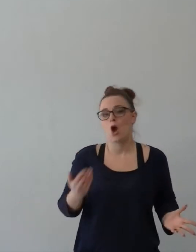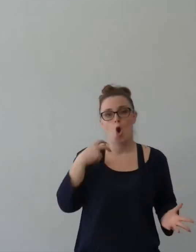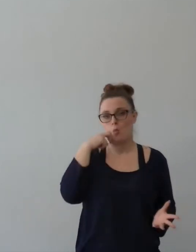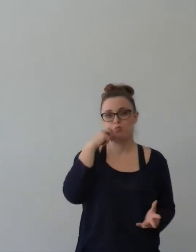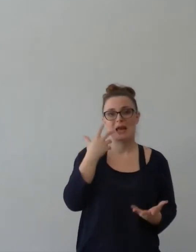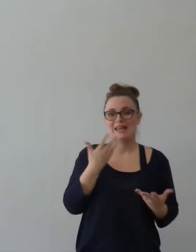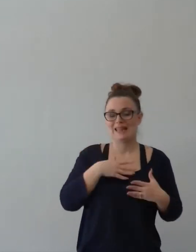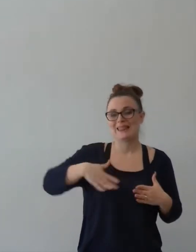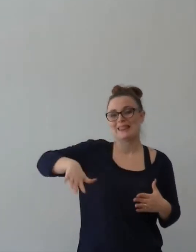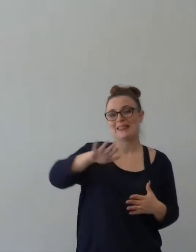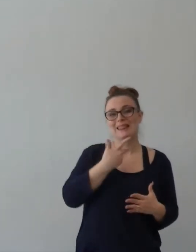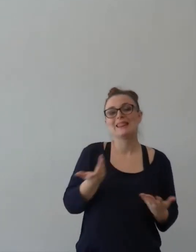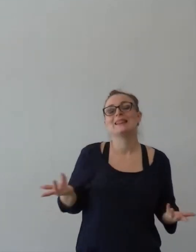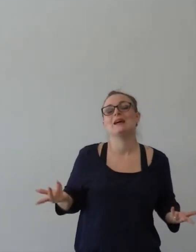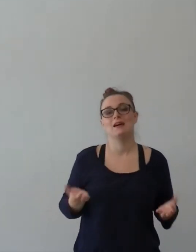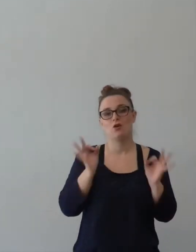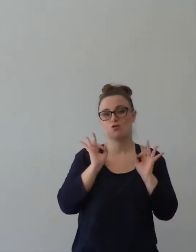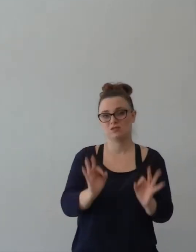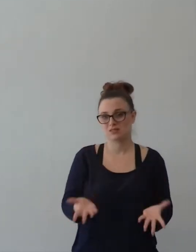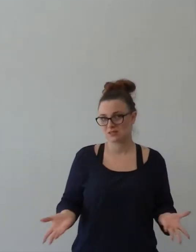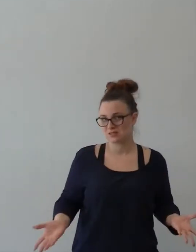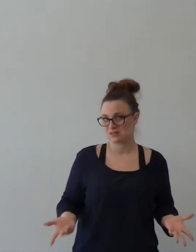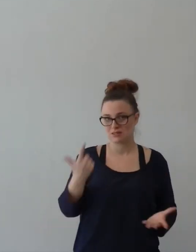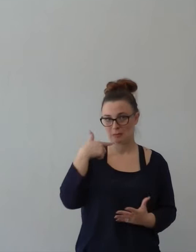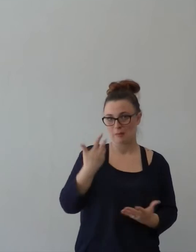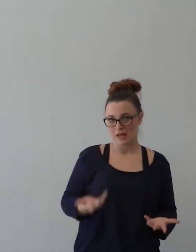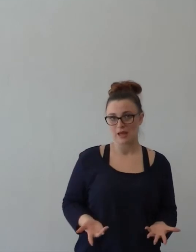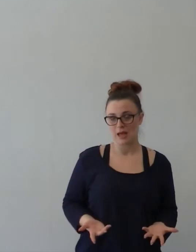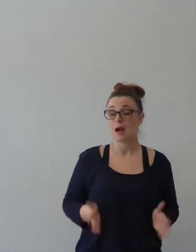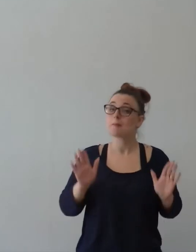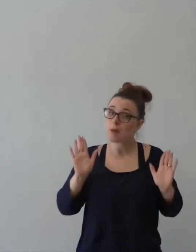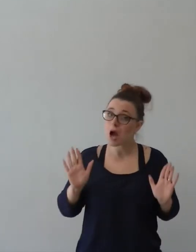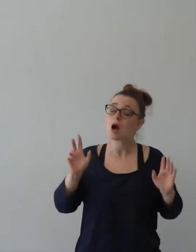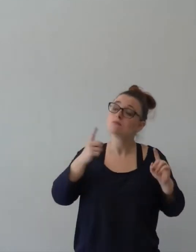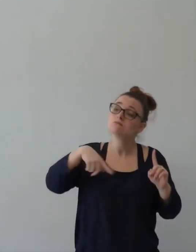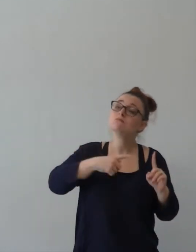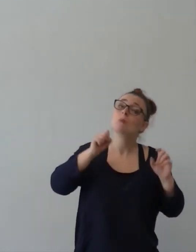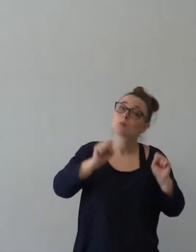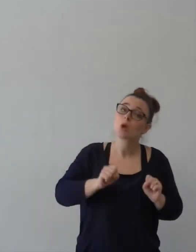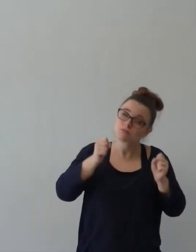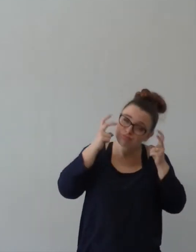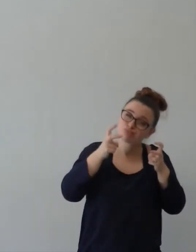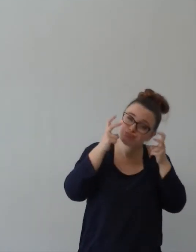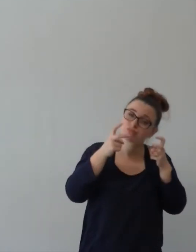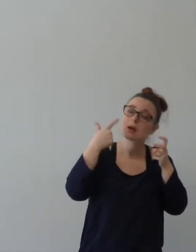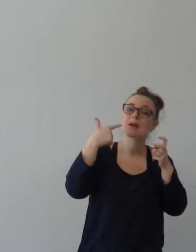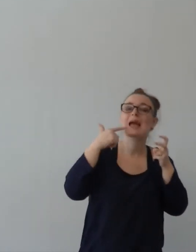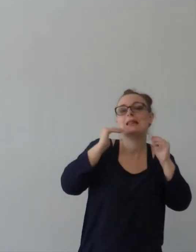Non possiamo fare a meno di peccare, ma possiamo peccare di meno. La seconda istruzione sul proiettivo.